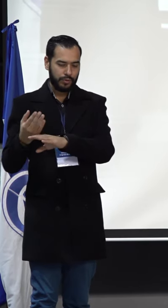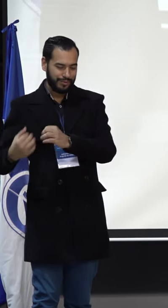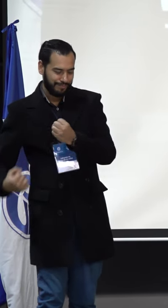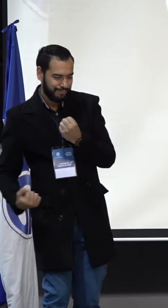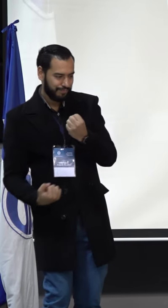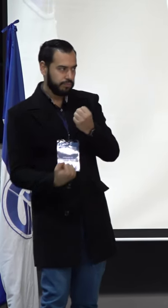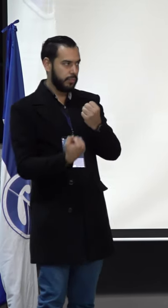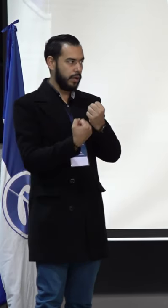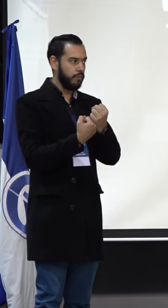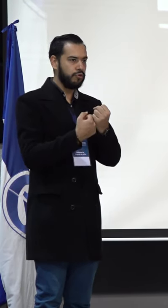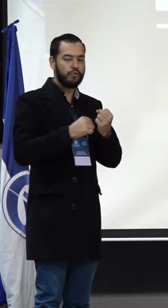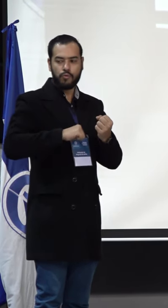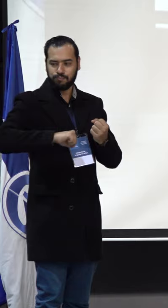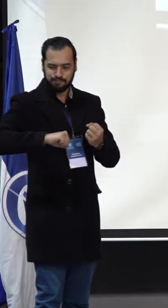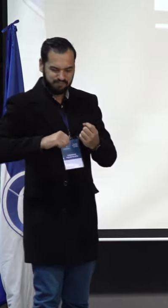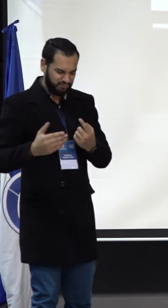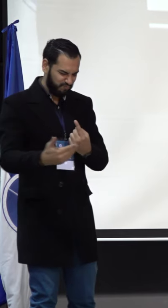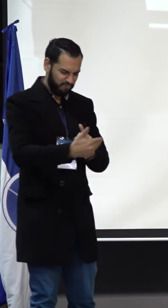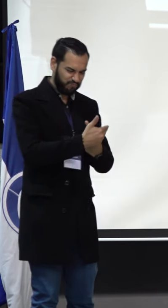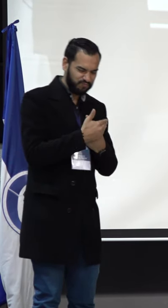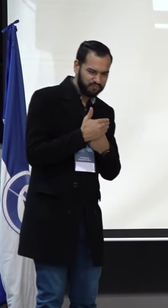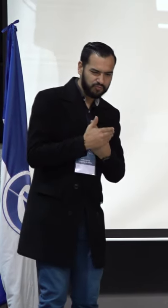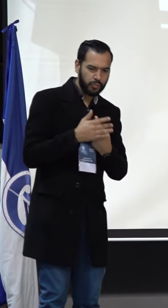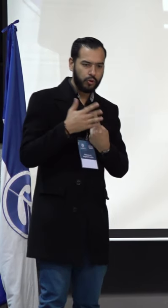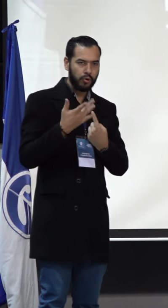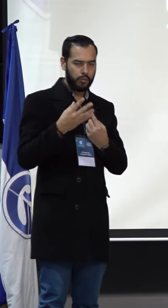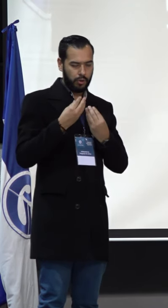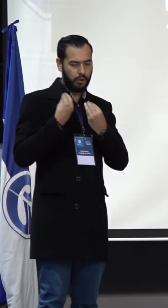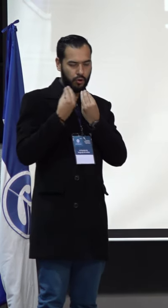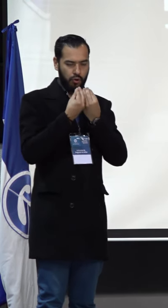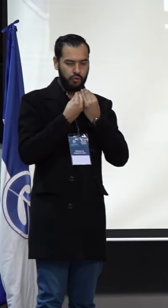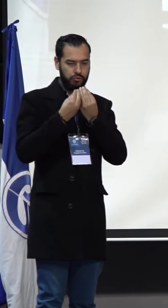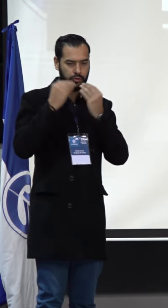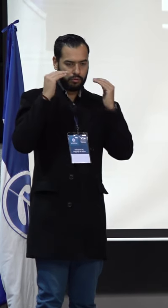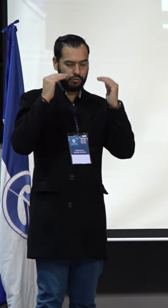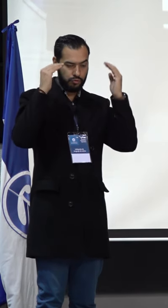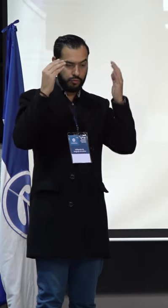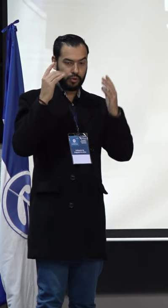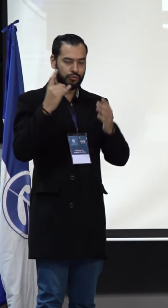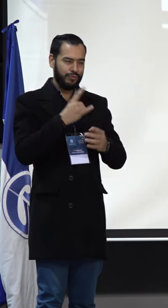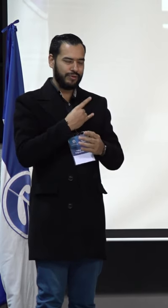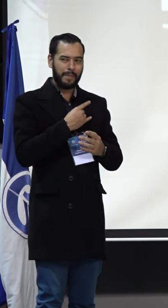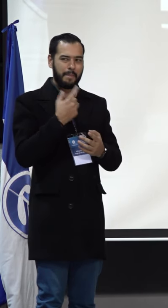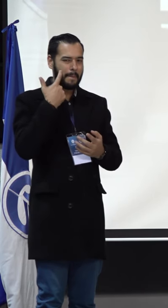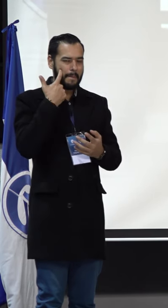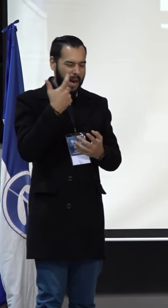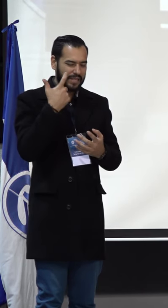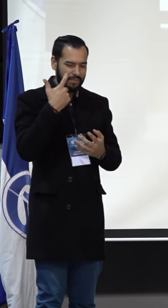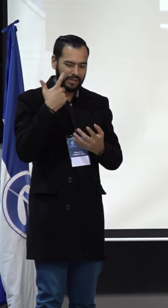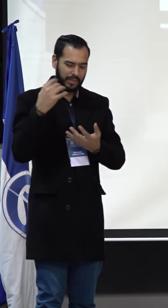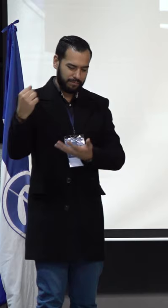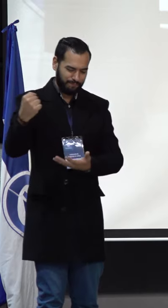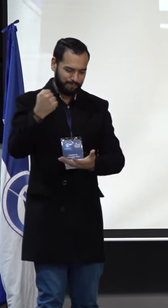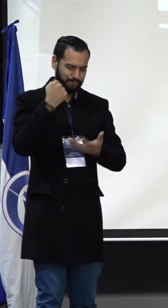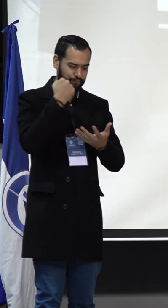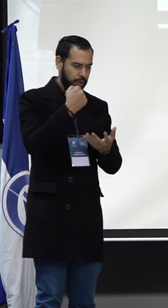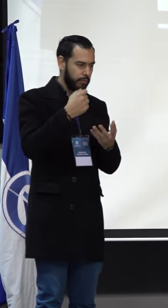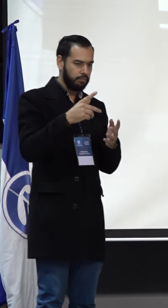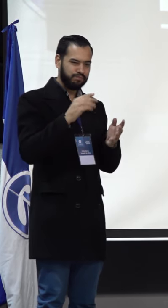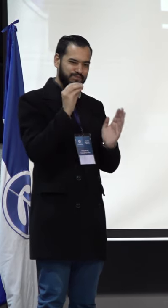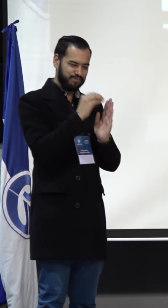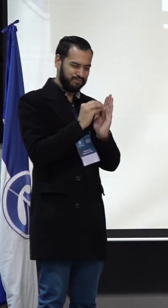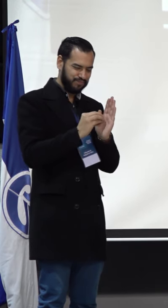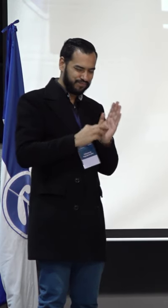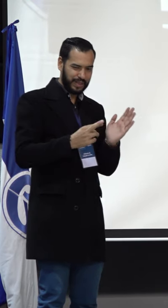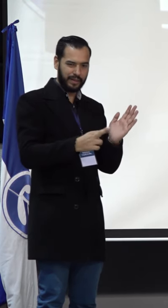también a defender desde este espacio del Consejo Superior Universitario mayor financiación para la publicación, para esos